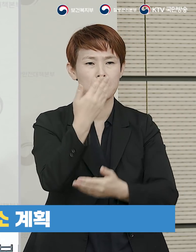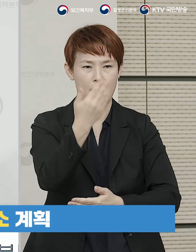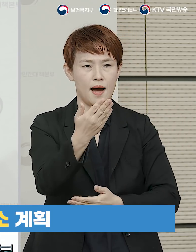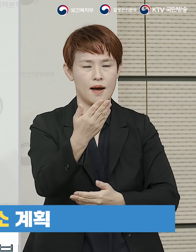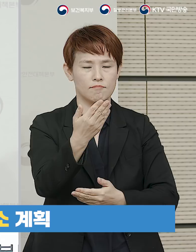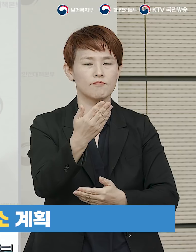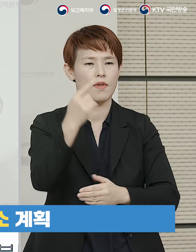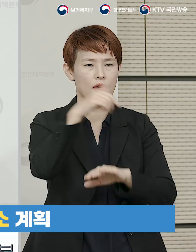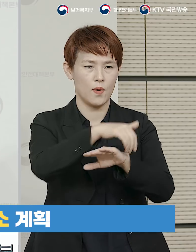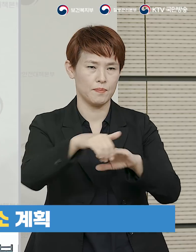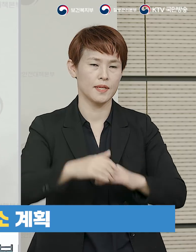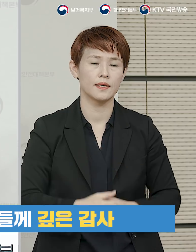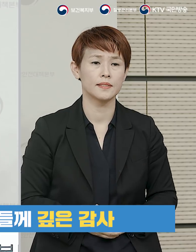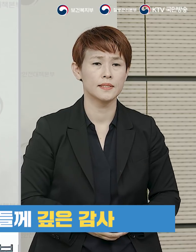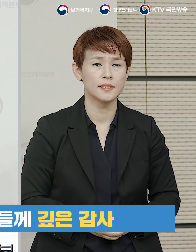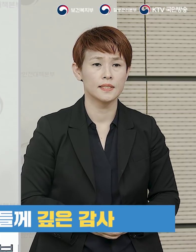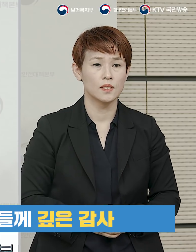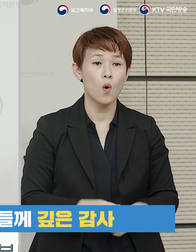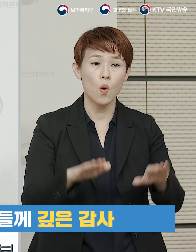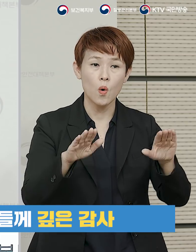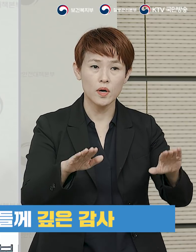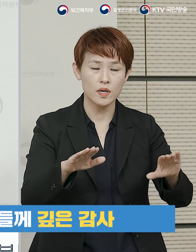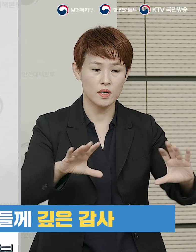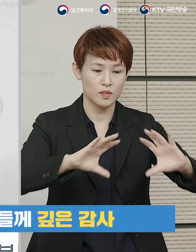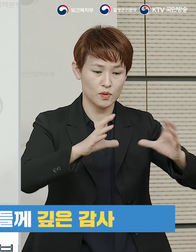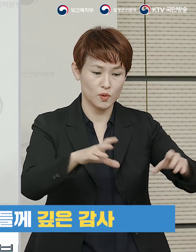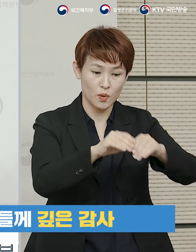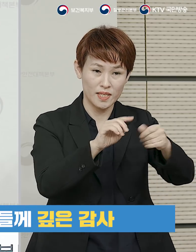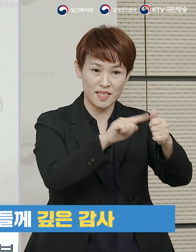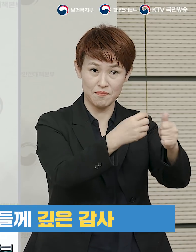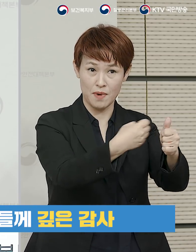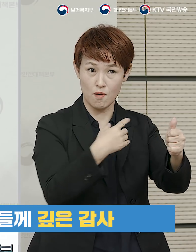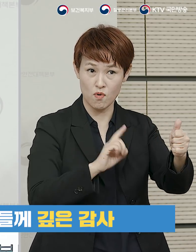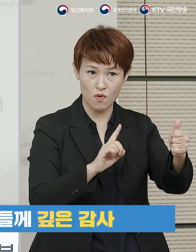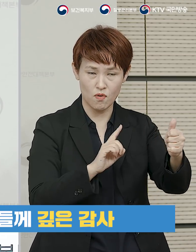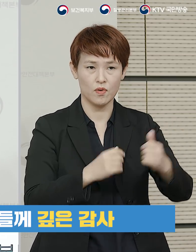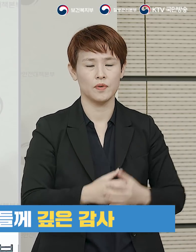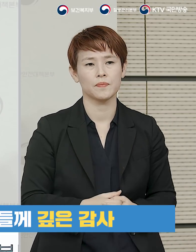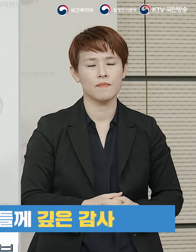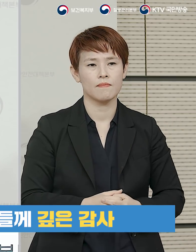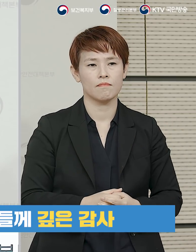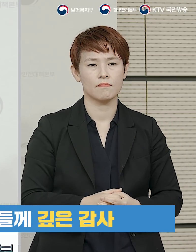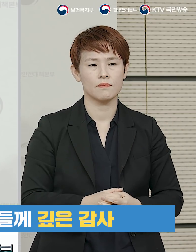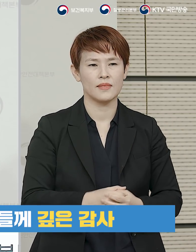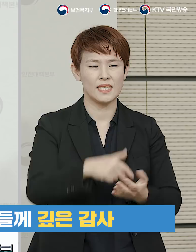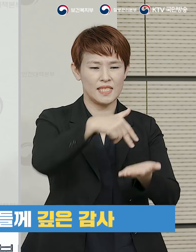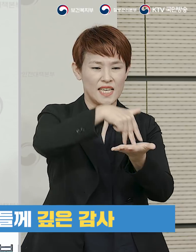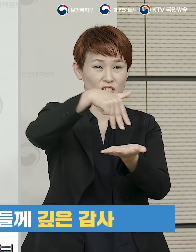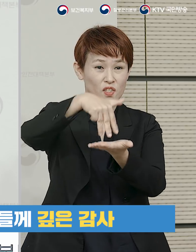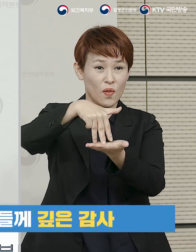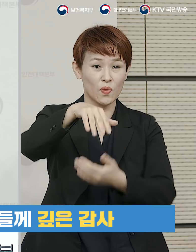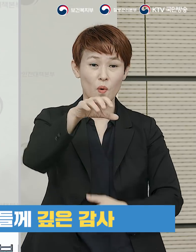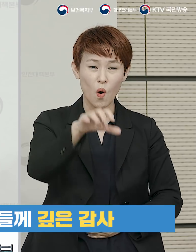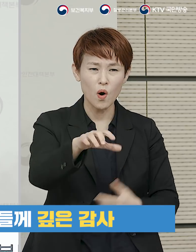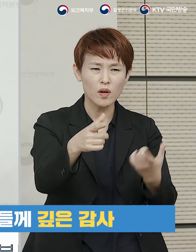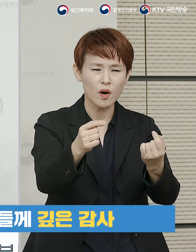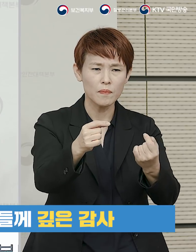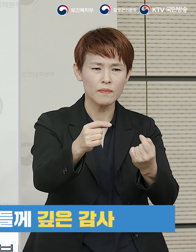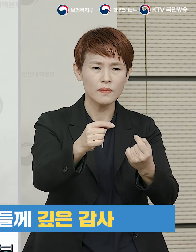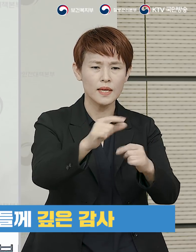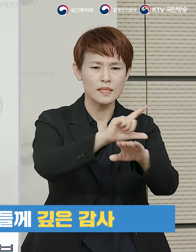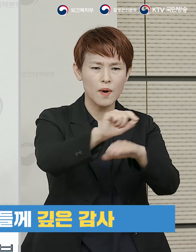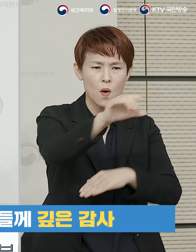수 있도록 할 계획입니다 특히 오늘 총리께서는 아침 회의에서 제천시와 같이 타지역